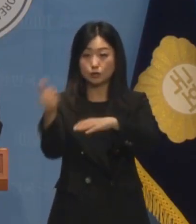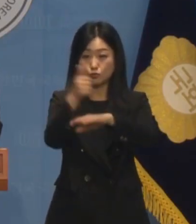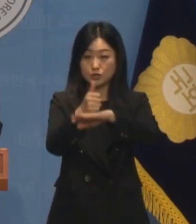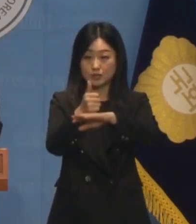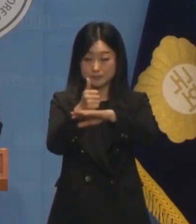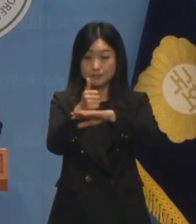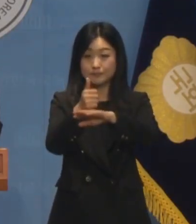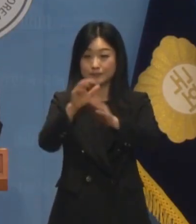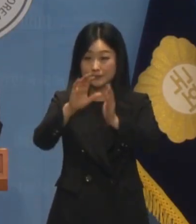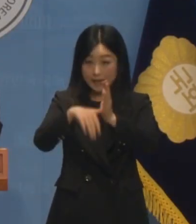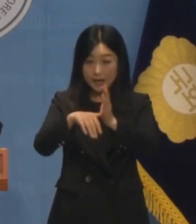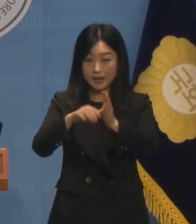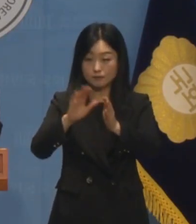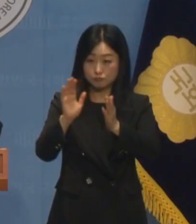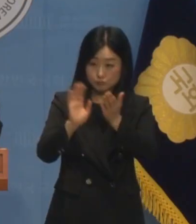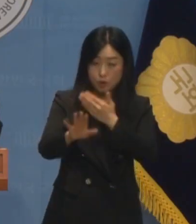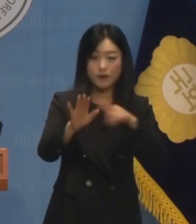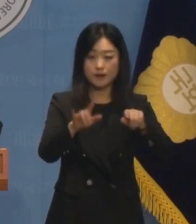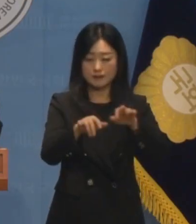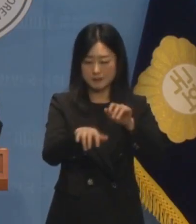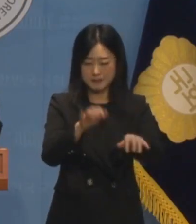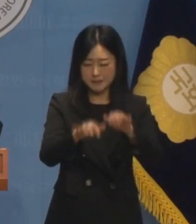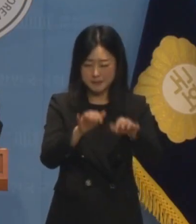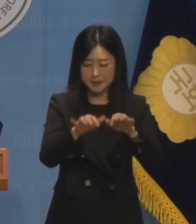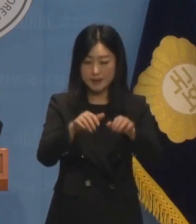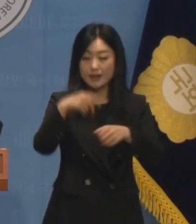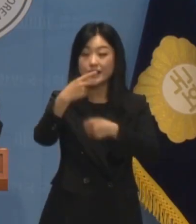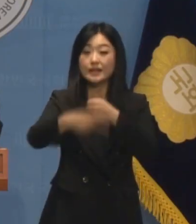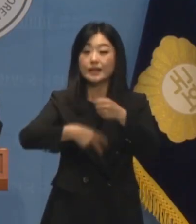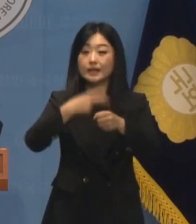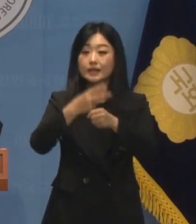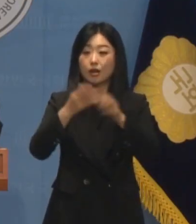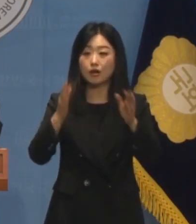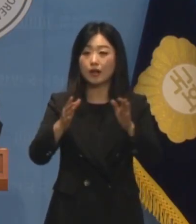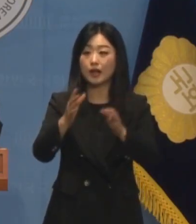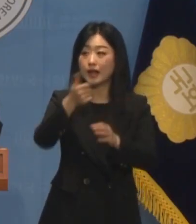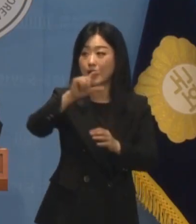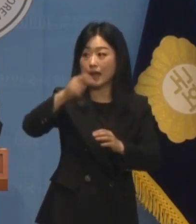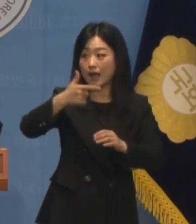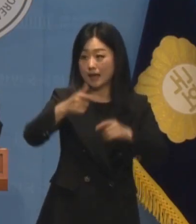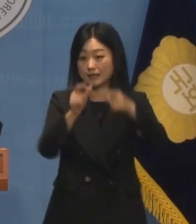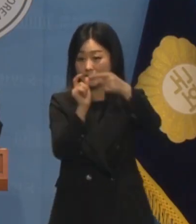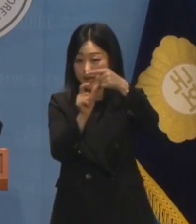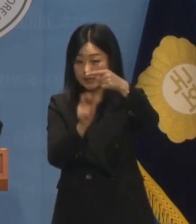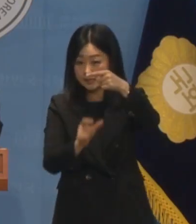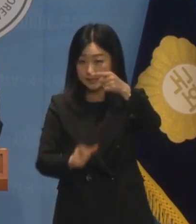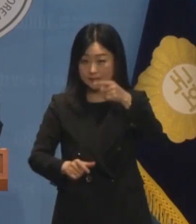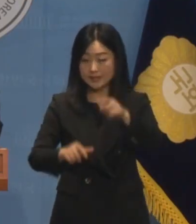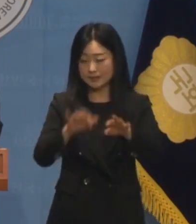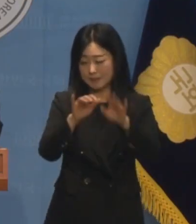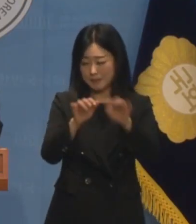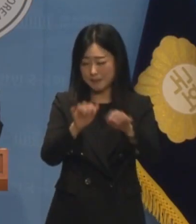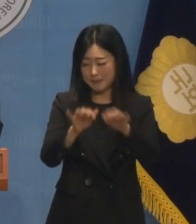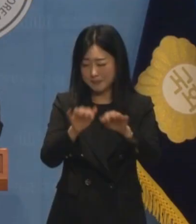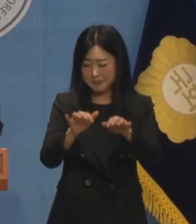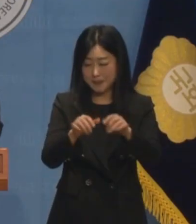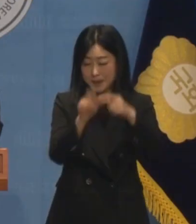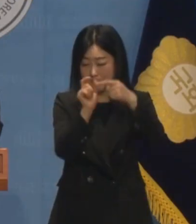전후로 등장하기 시작하여 2년 동안 한동훈 관련 기사에 댓글을 달았으며 활동